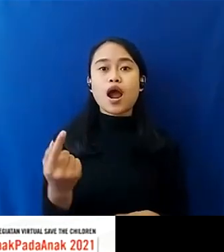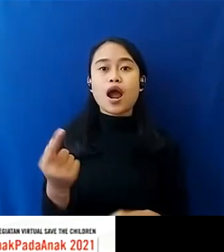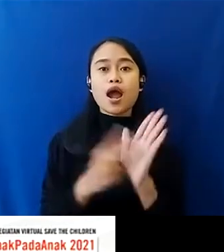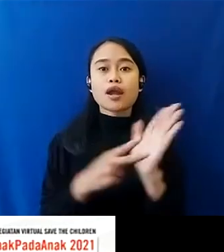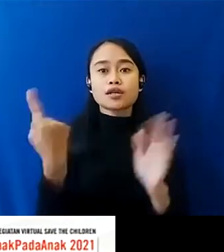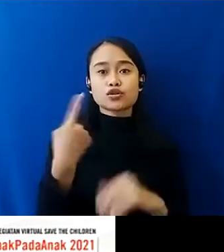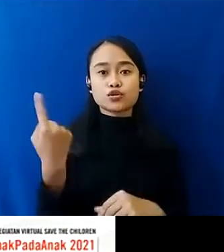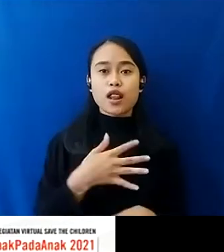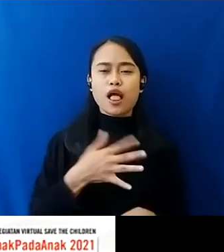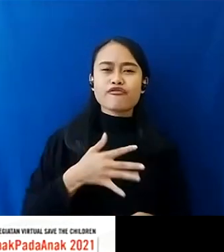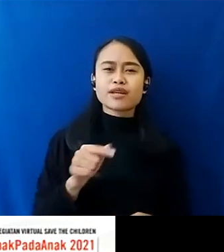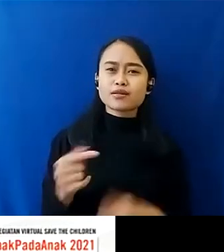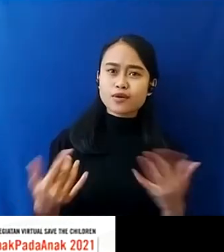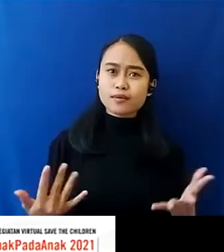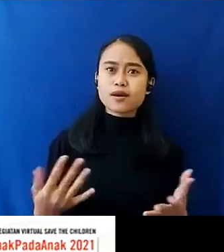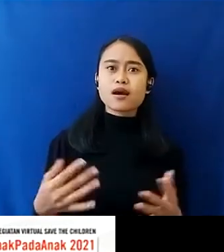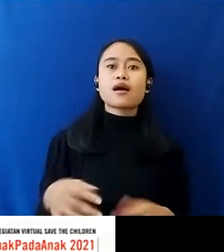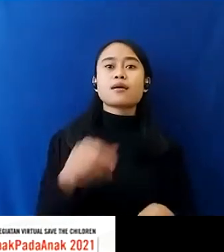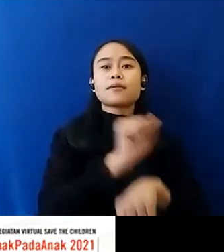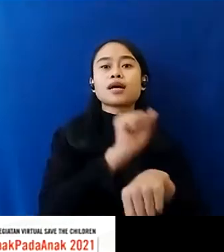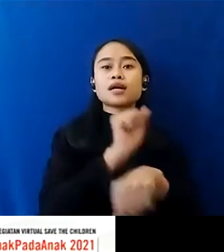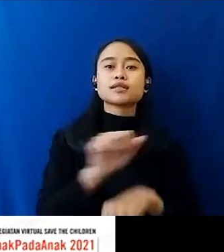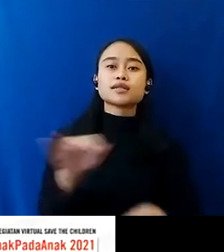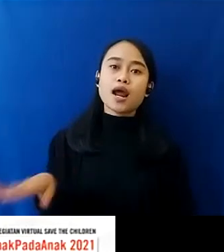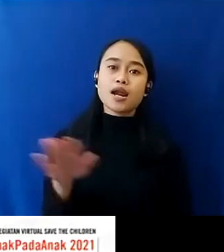Pekerjaan Anak Perempuan Yang Meningkatnya Hampir Double